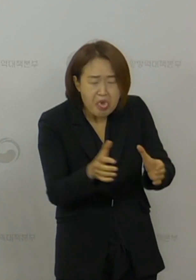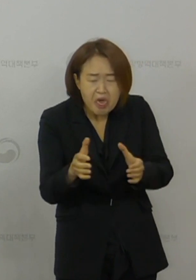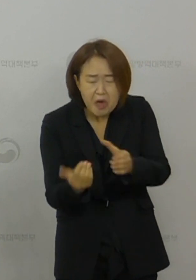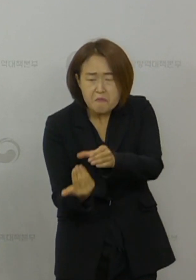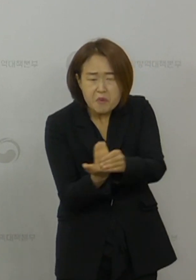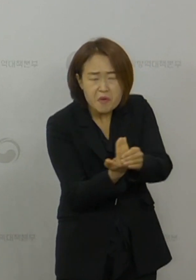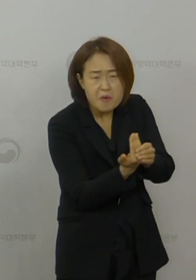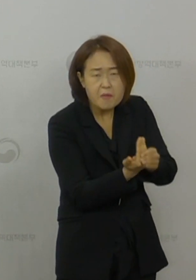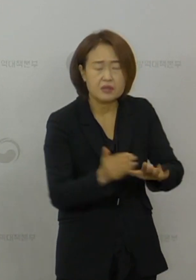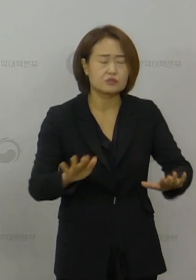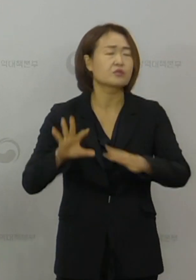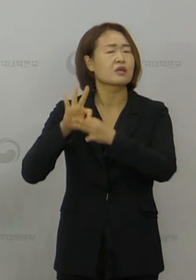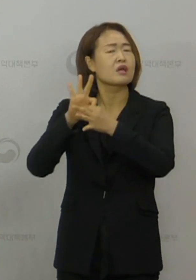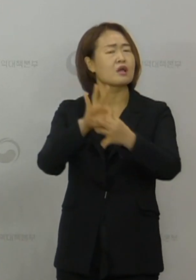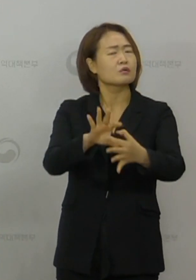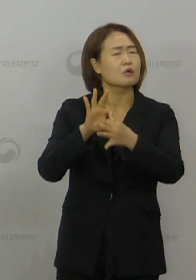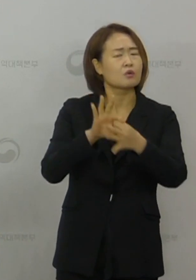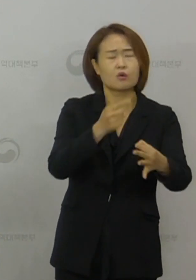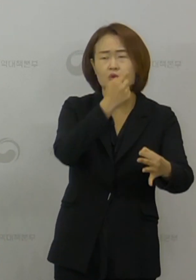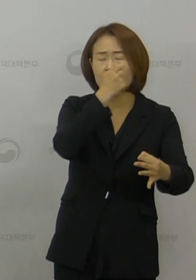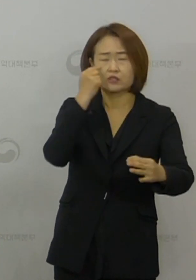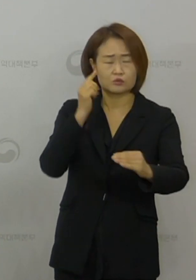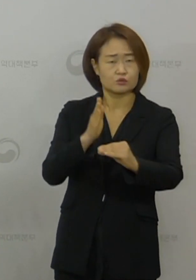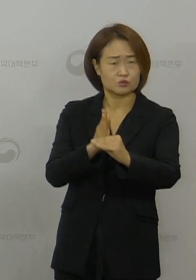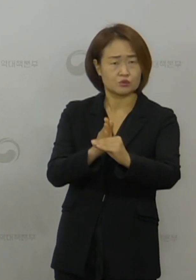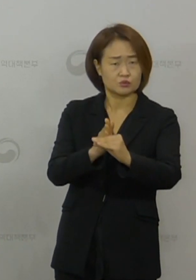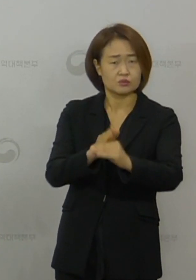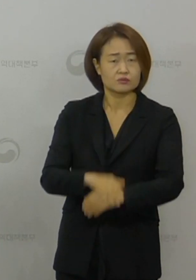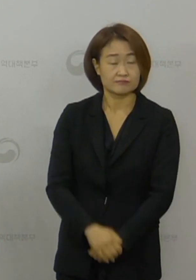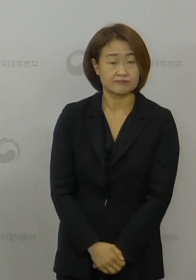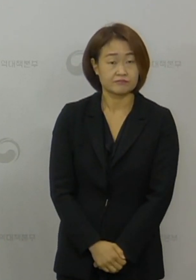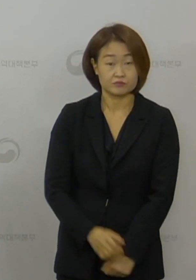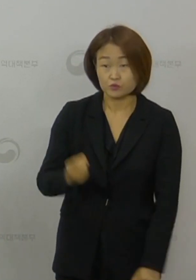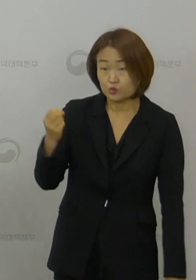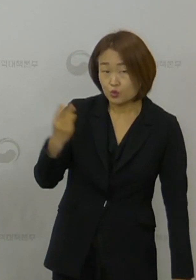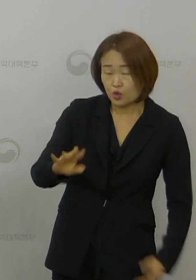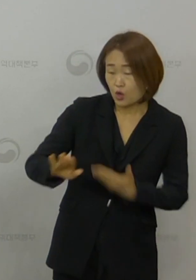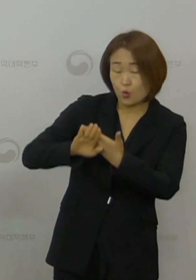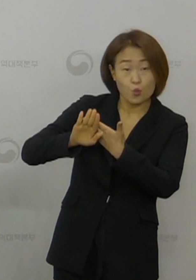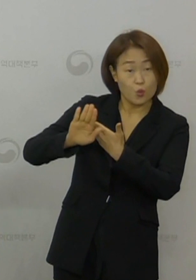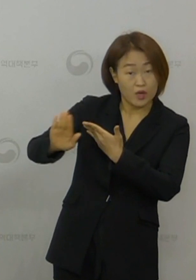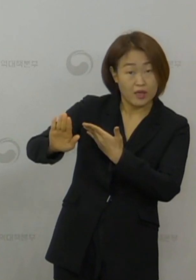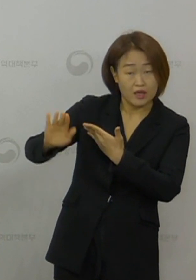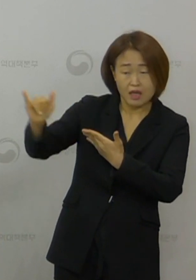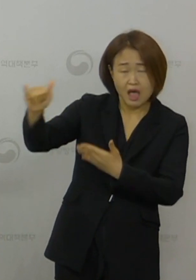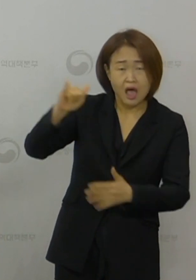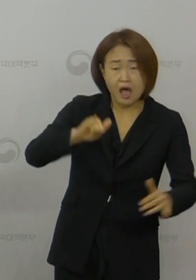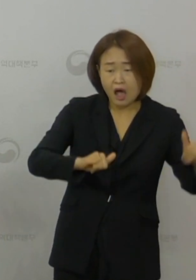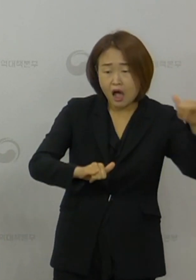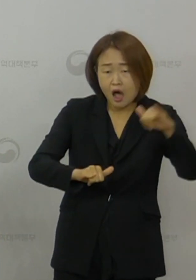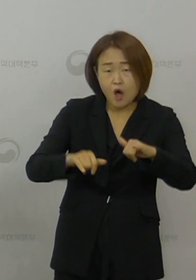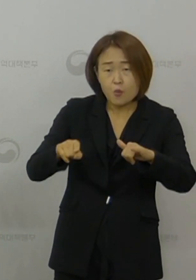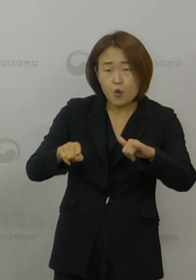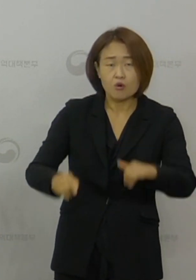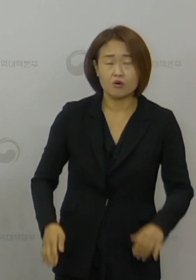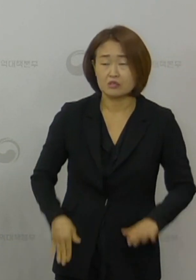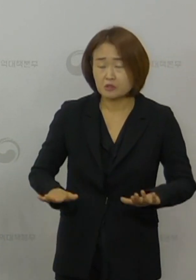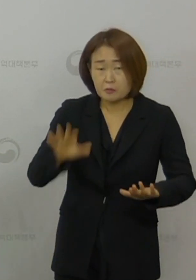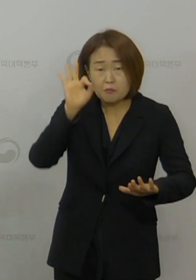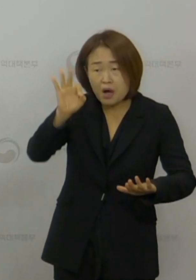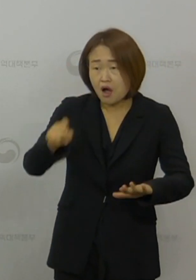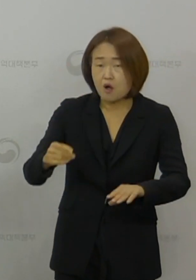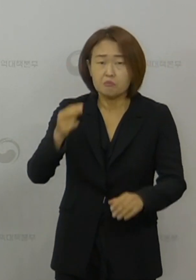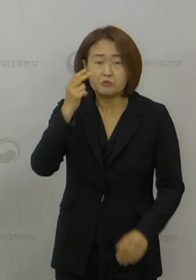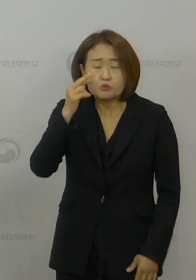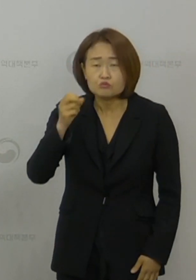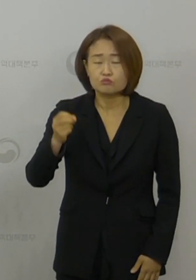사례들이 계속 확인되고 있는 상황 그리고 해외로부터 해외의 주요 국가들이 지금 가파른